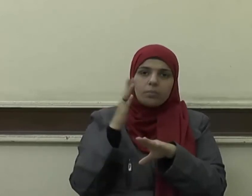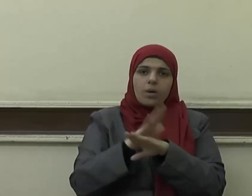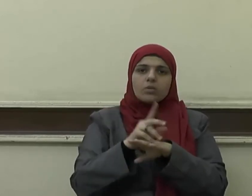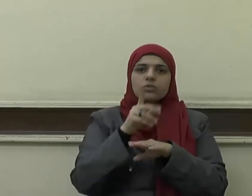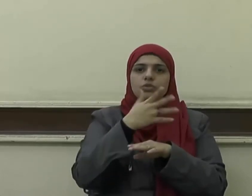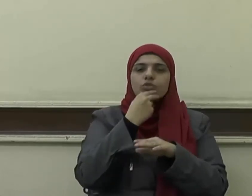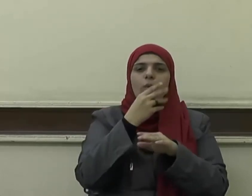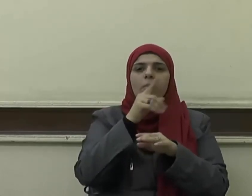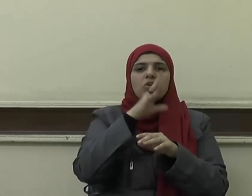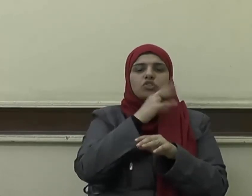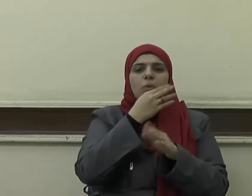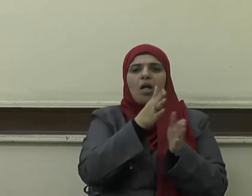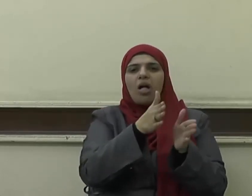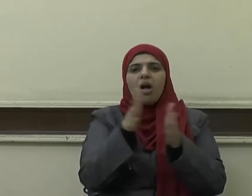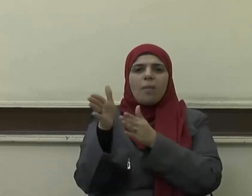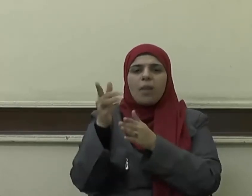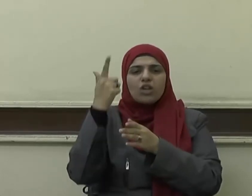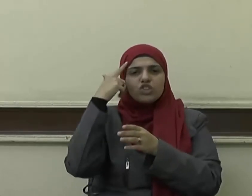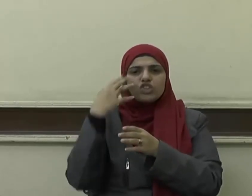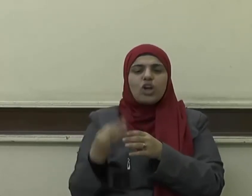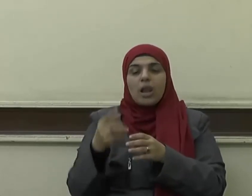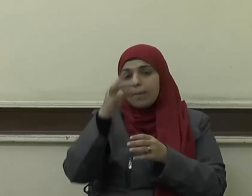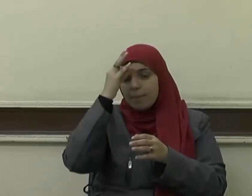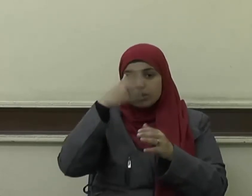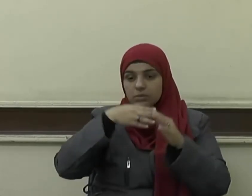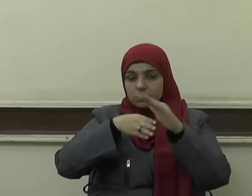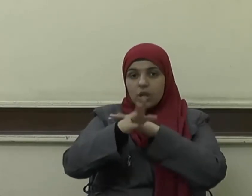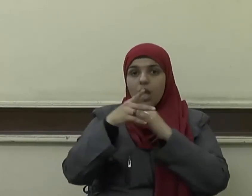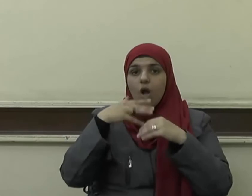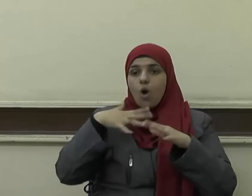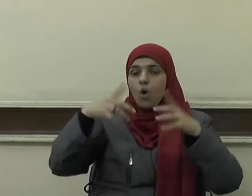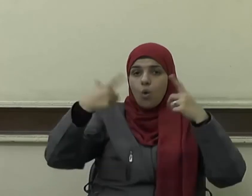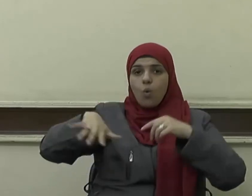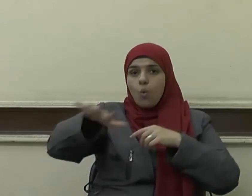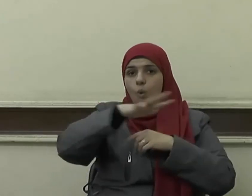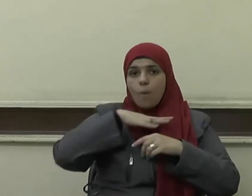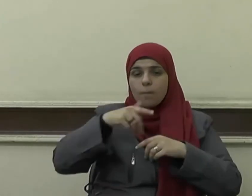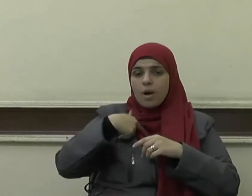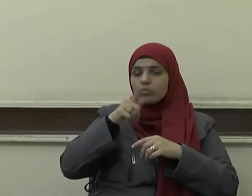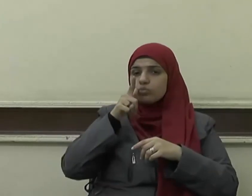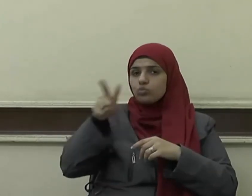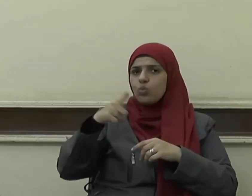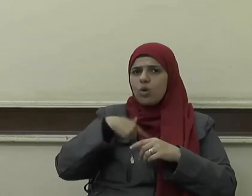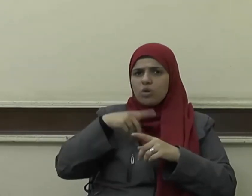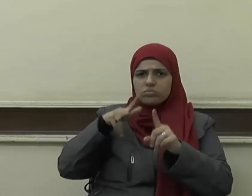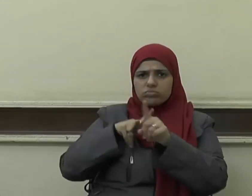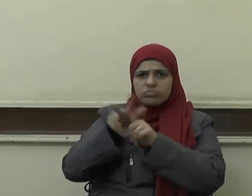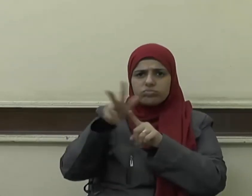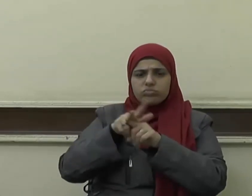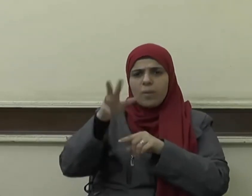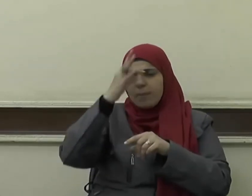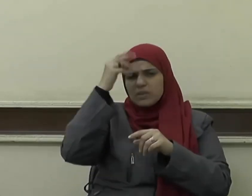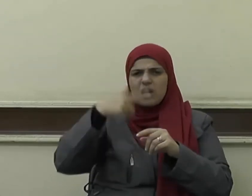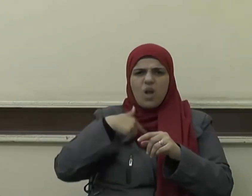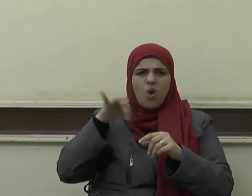فقتلة جاهلية ومن خرج على أمتي يضرب برها وفاجرها ولا